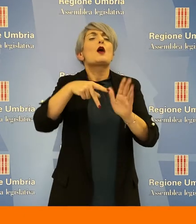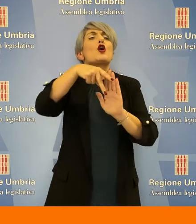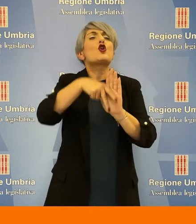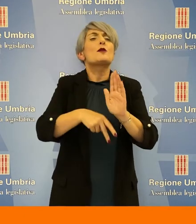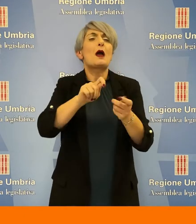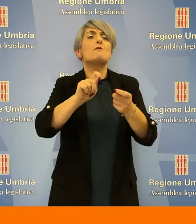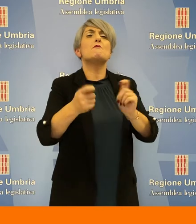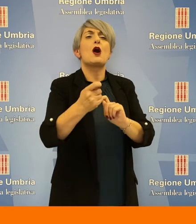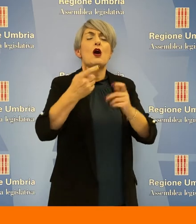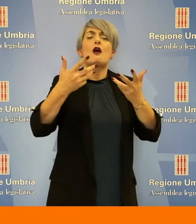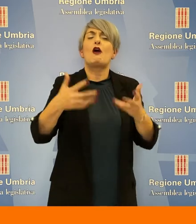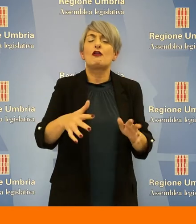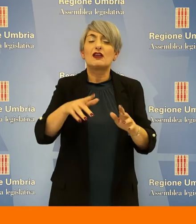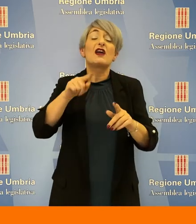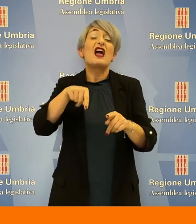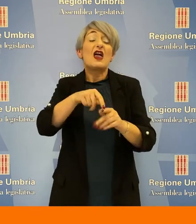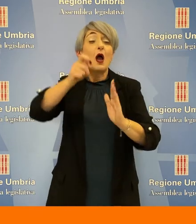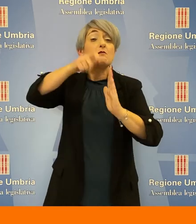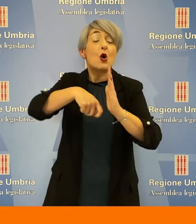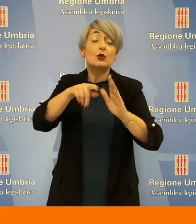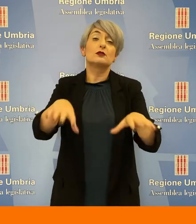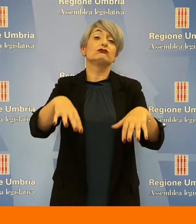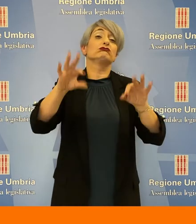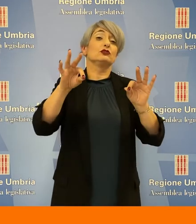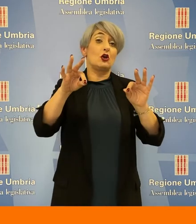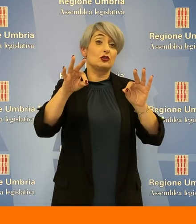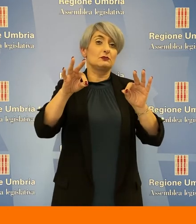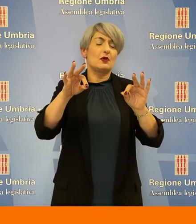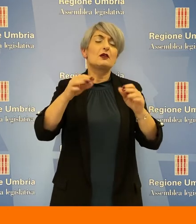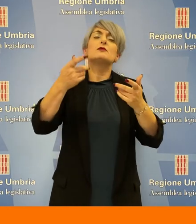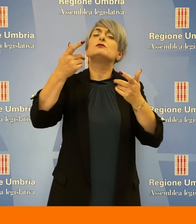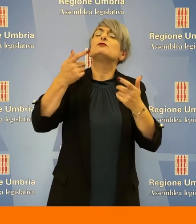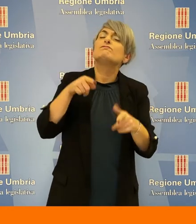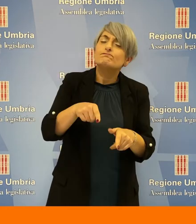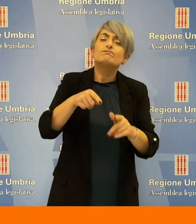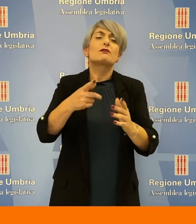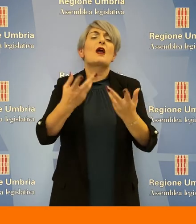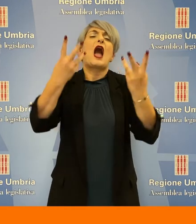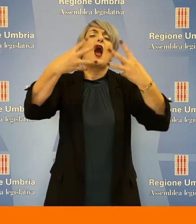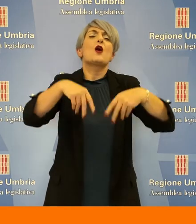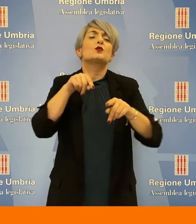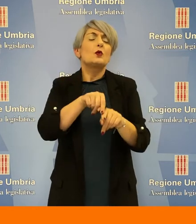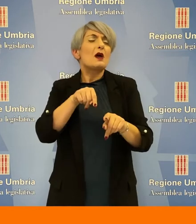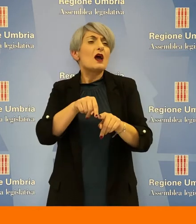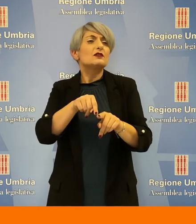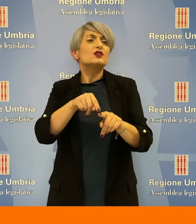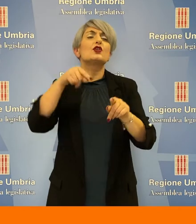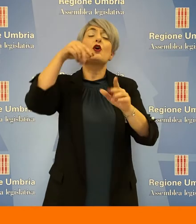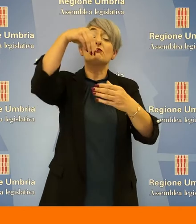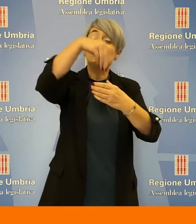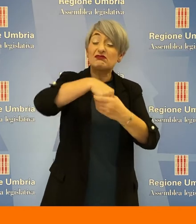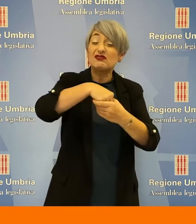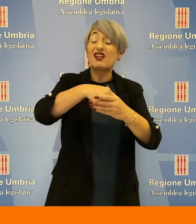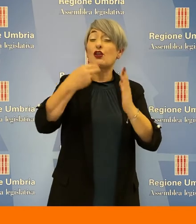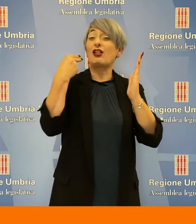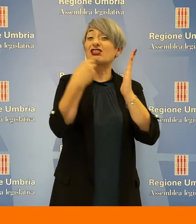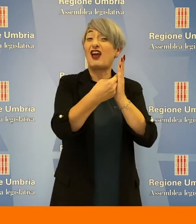è intervenuta una modifica normativa per cui non è stato più applicato il criterio sanzionatorio in questione in quanto successivamente all